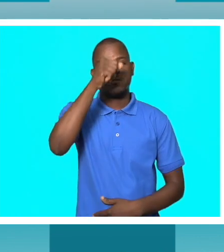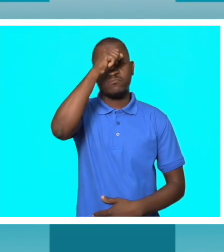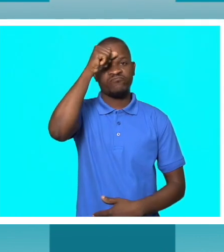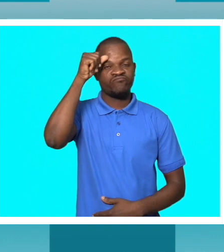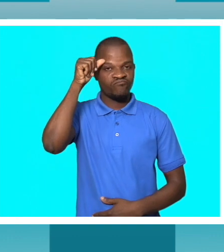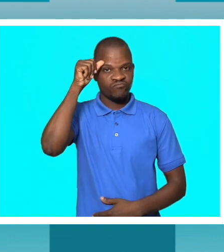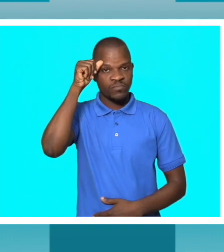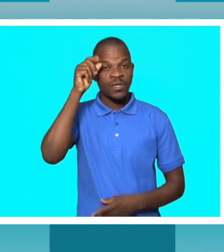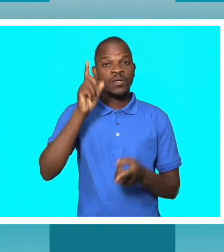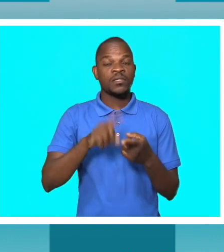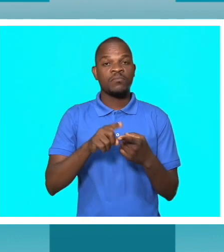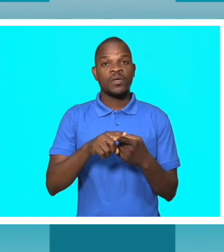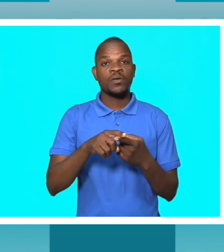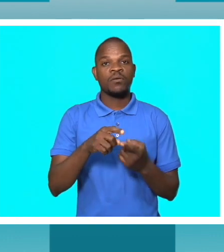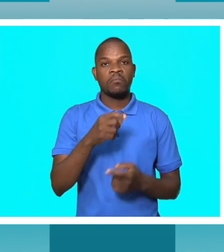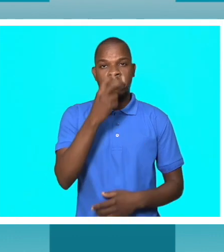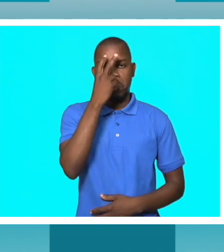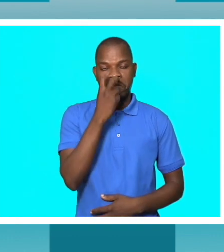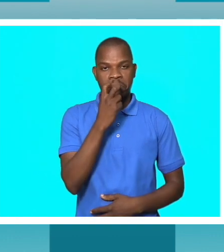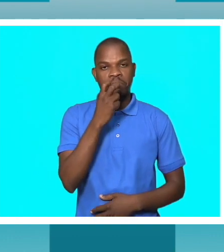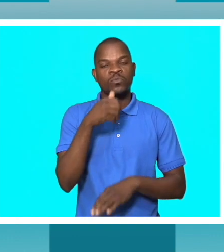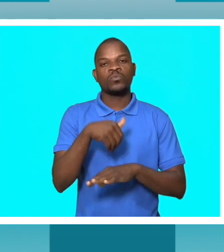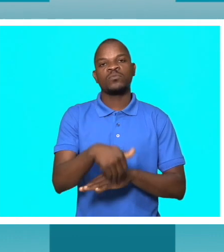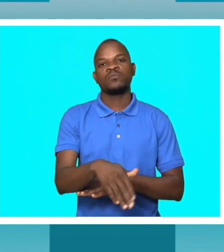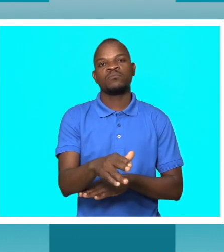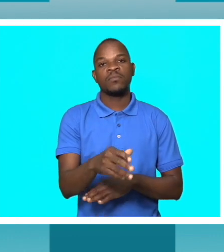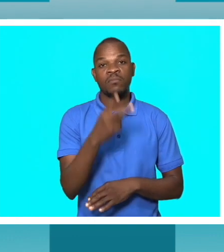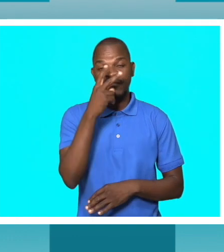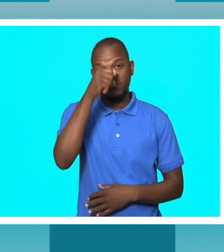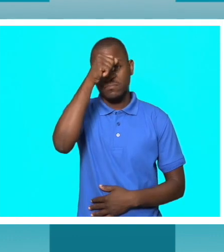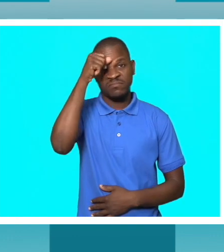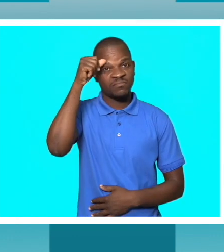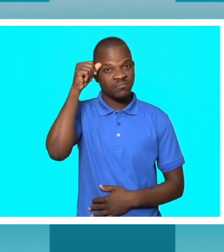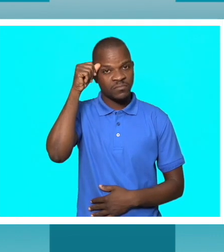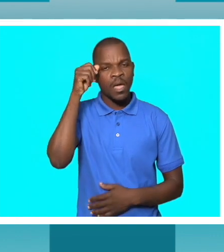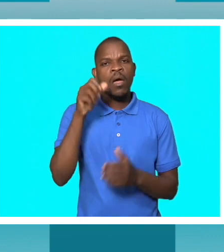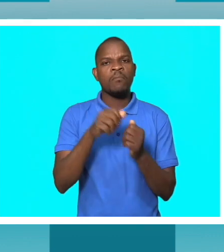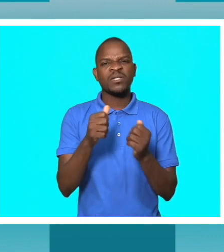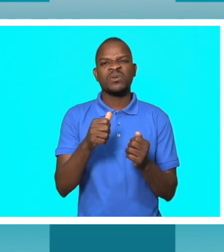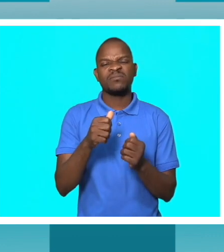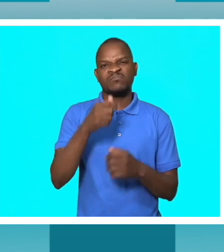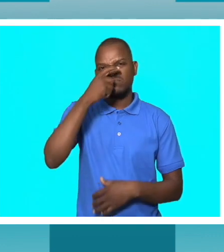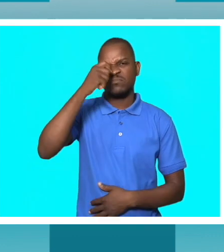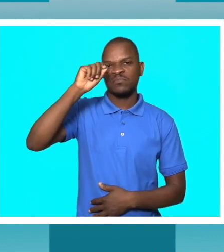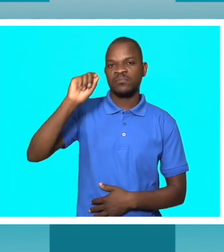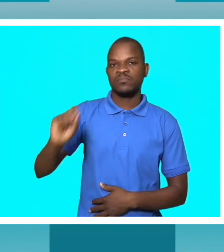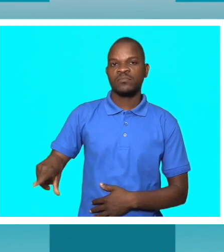enxergar as coisas do mundo, mas nunca deixou de enxergar o alcance dos seus sonhos.